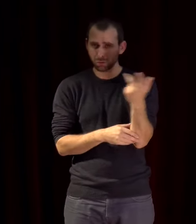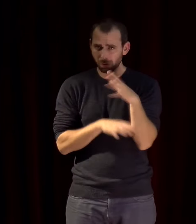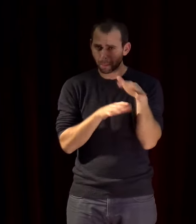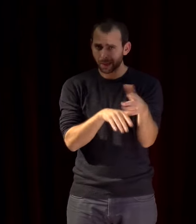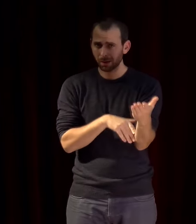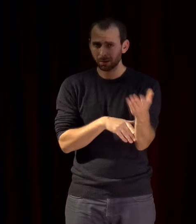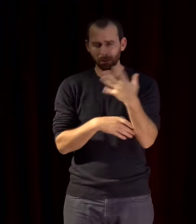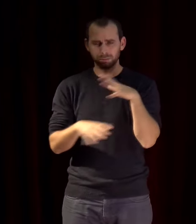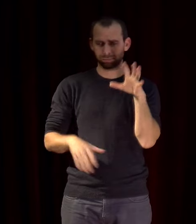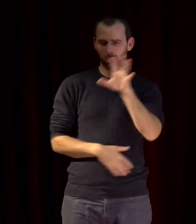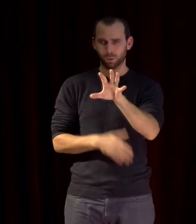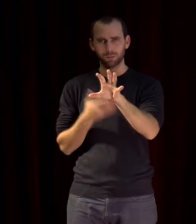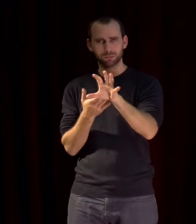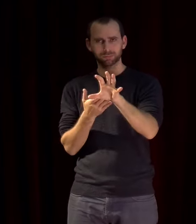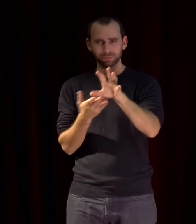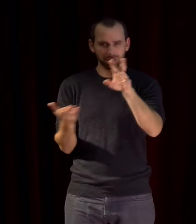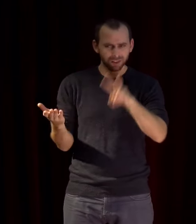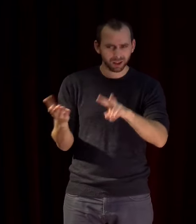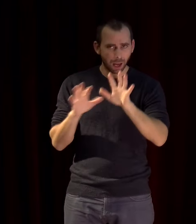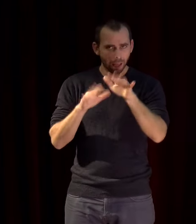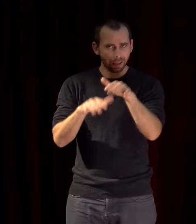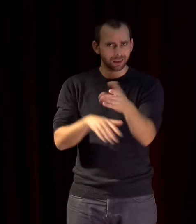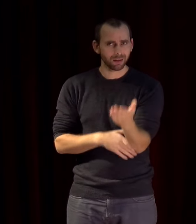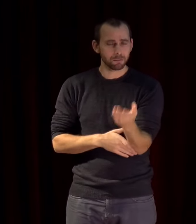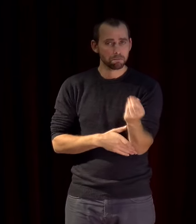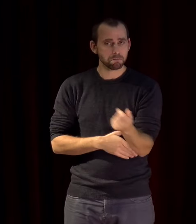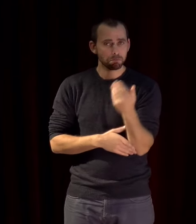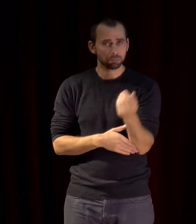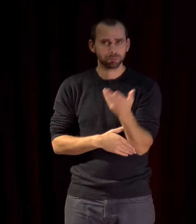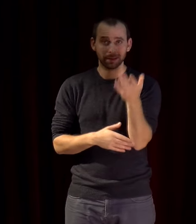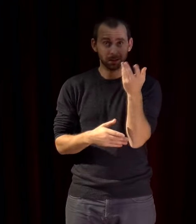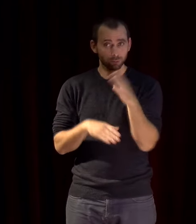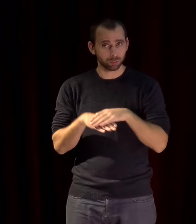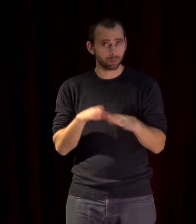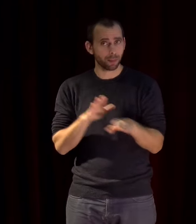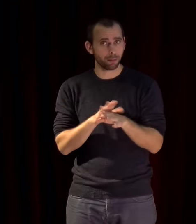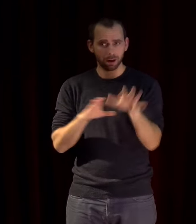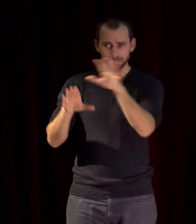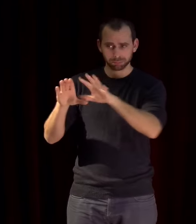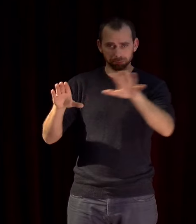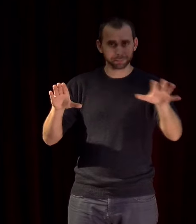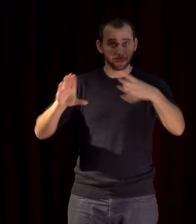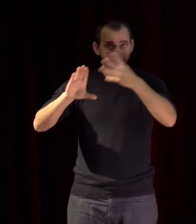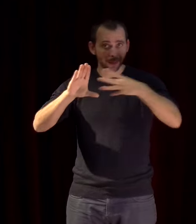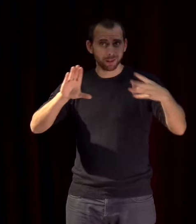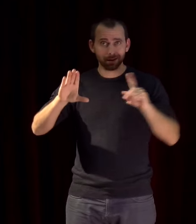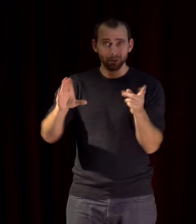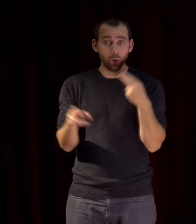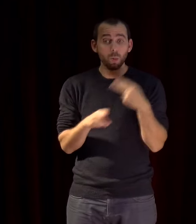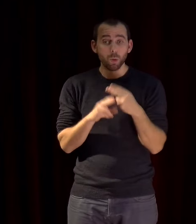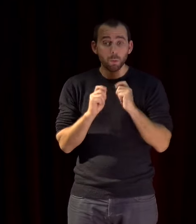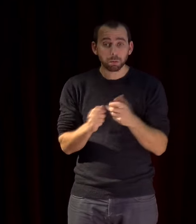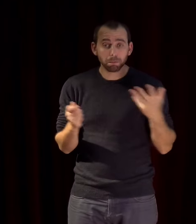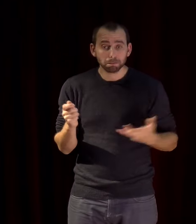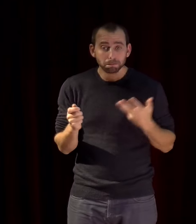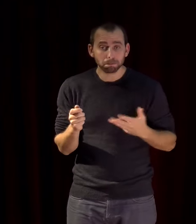mais aussi un espace son nom d'abord et qui a mis longtemps à devenir un nom propre la